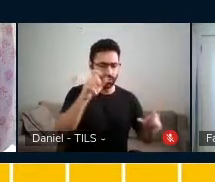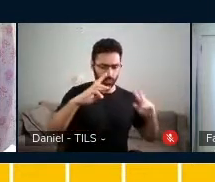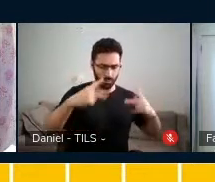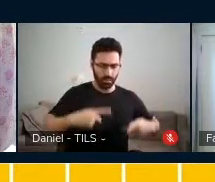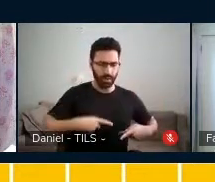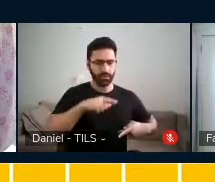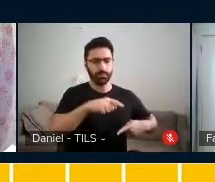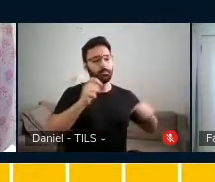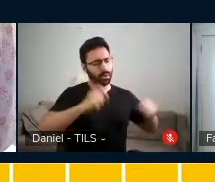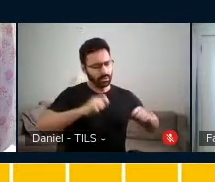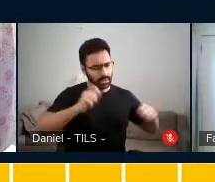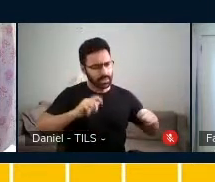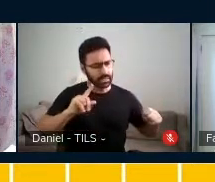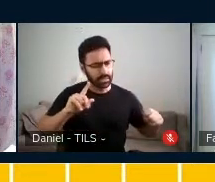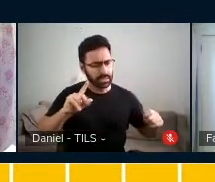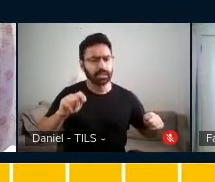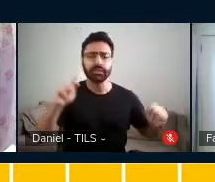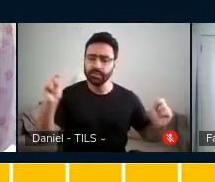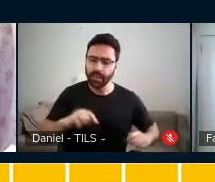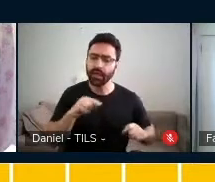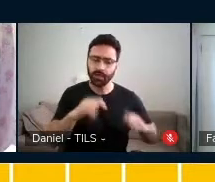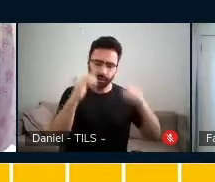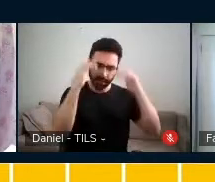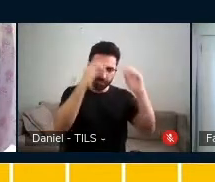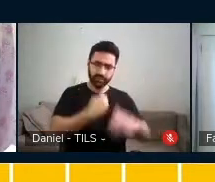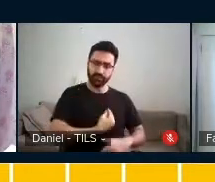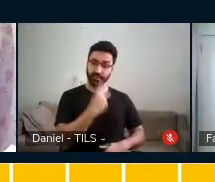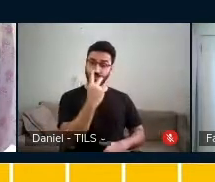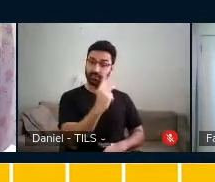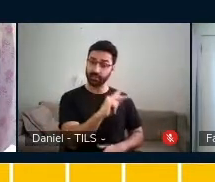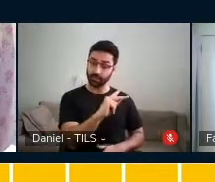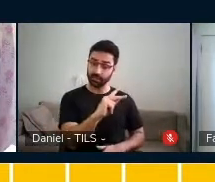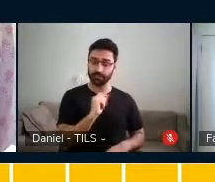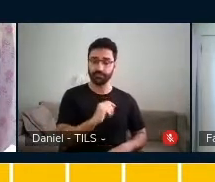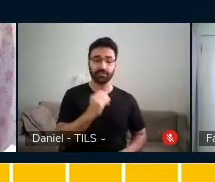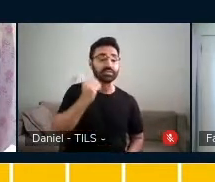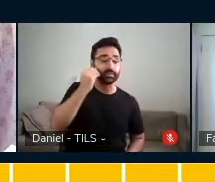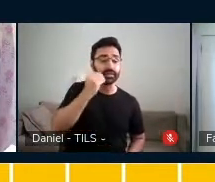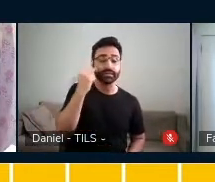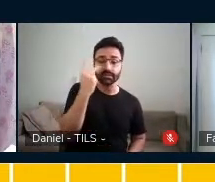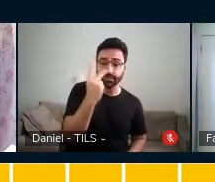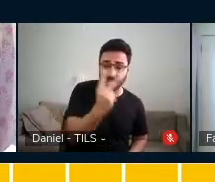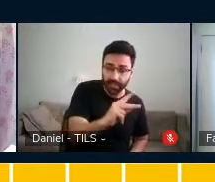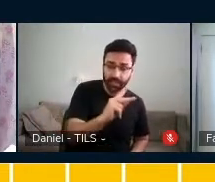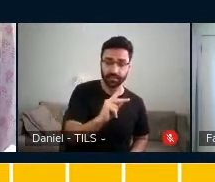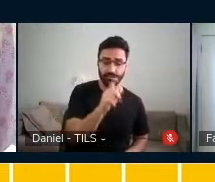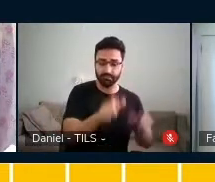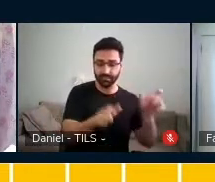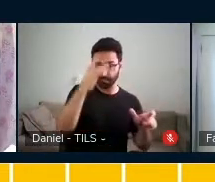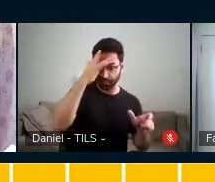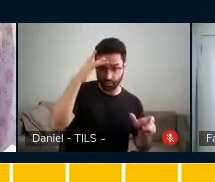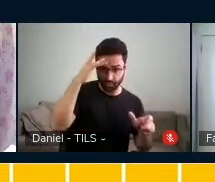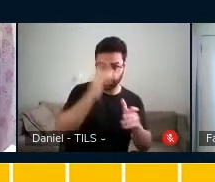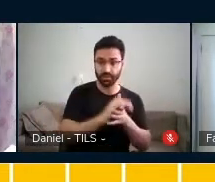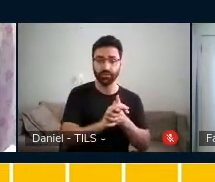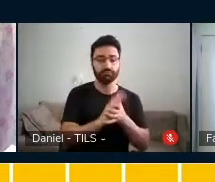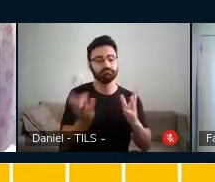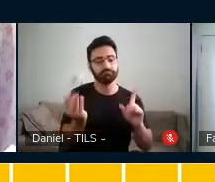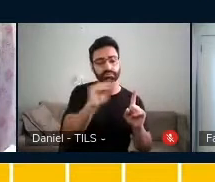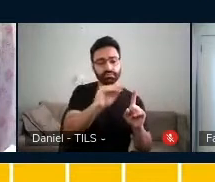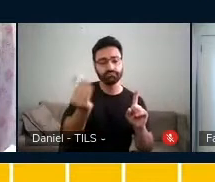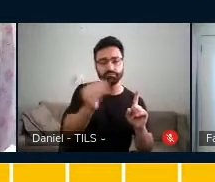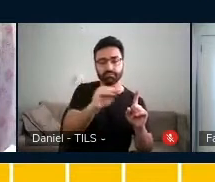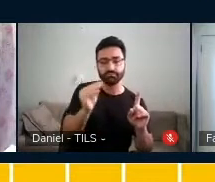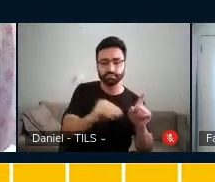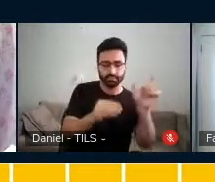possibilidades, respeitando suas trajetórias de vida, as experiências contidas neste processo, agregando a tudo